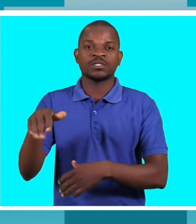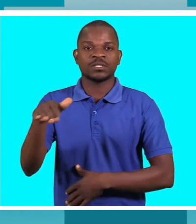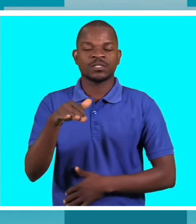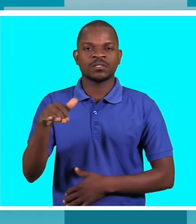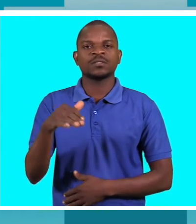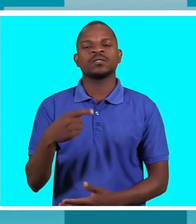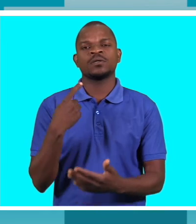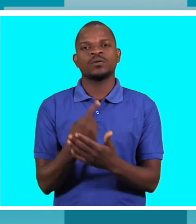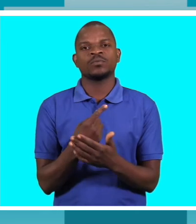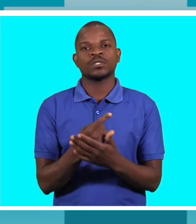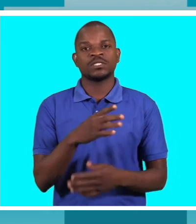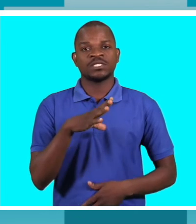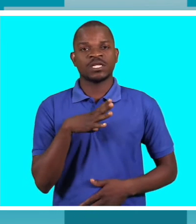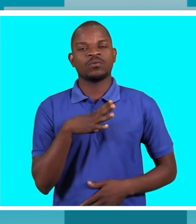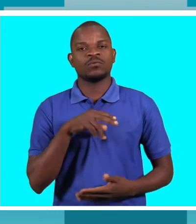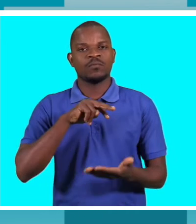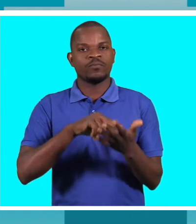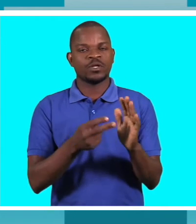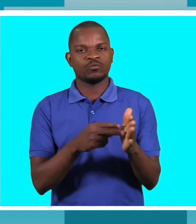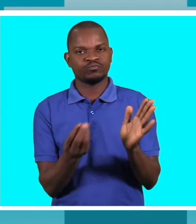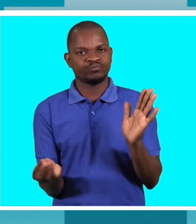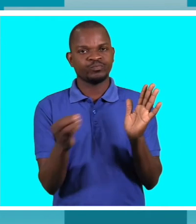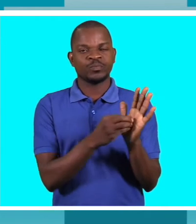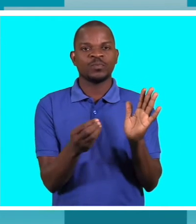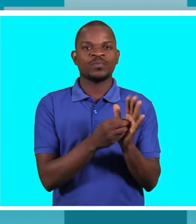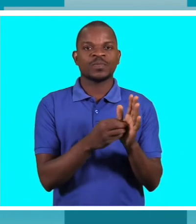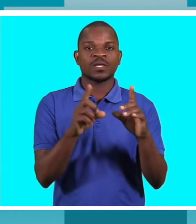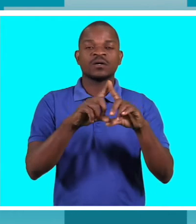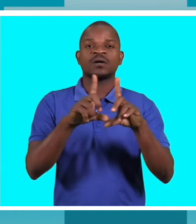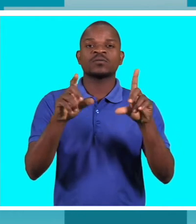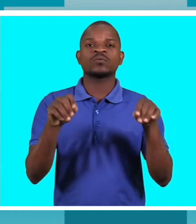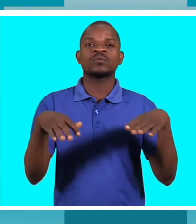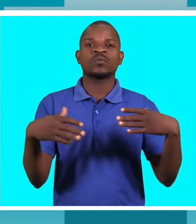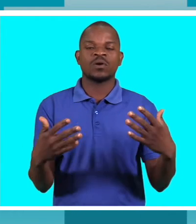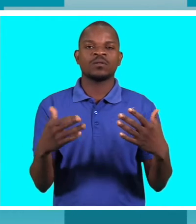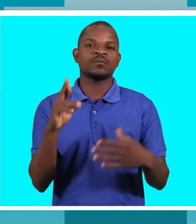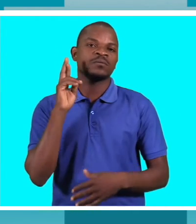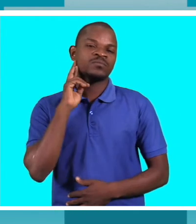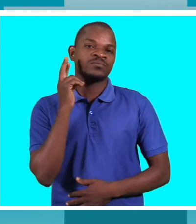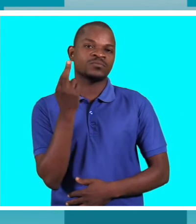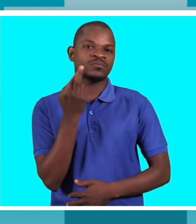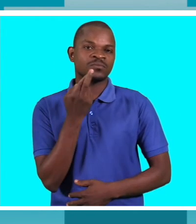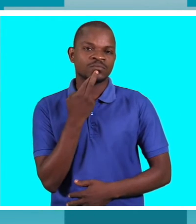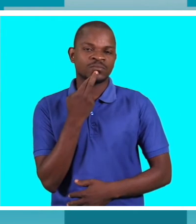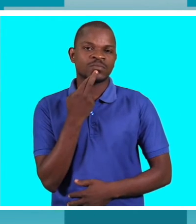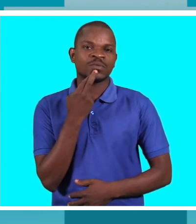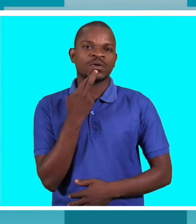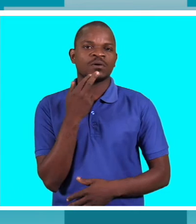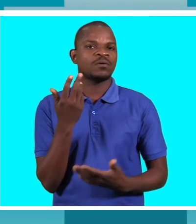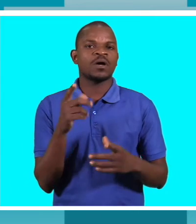nos seus planos, ações que respondem efetivamente à questão de